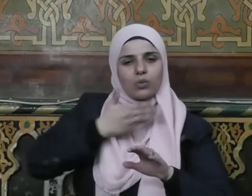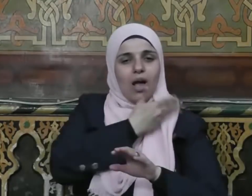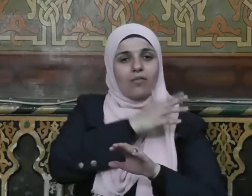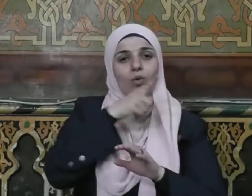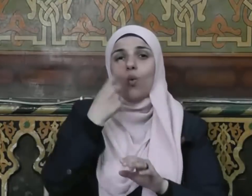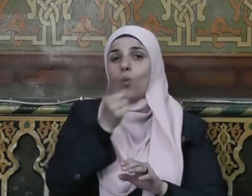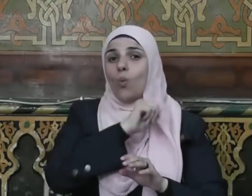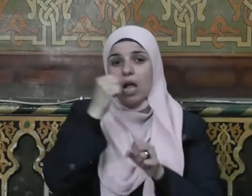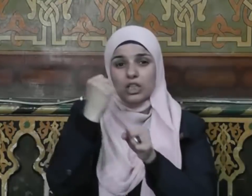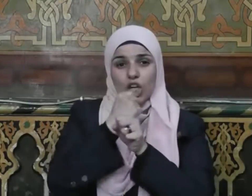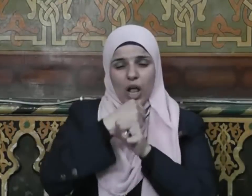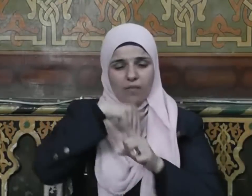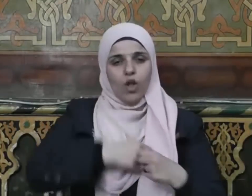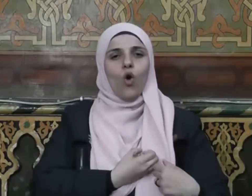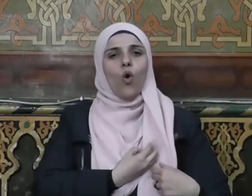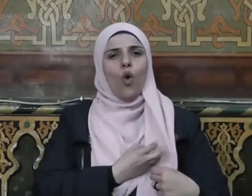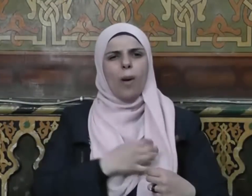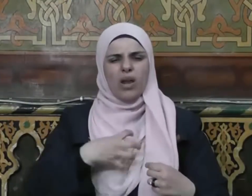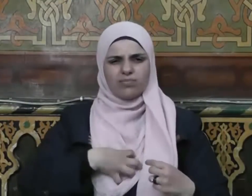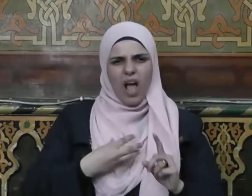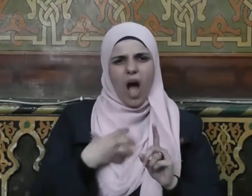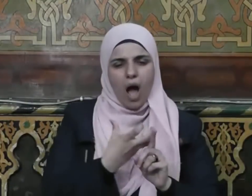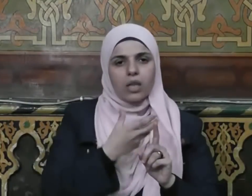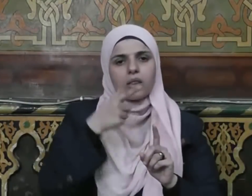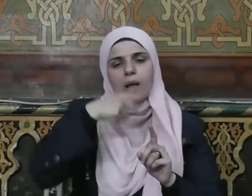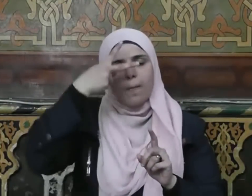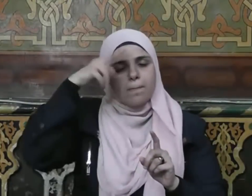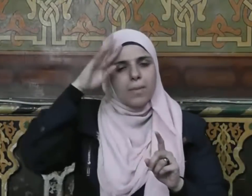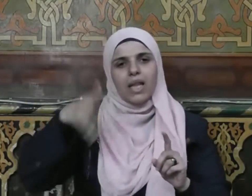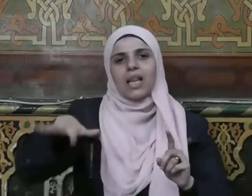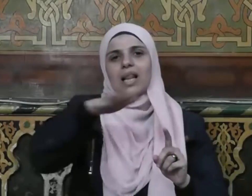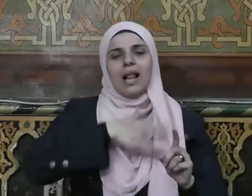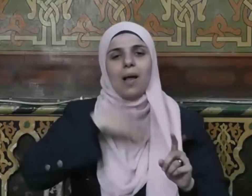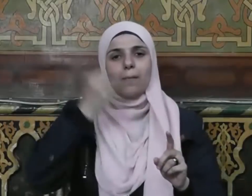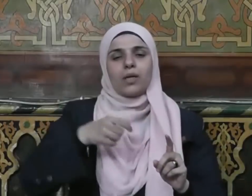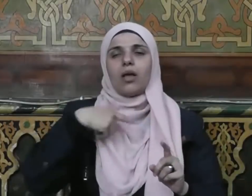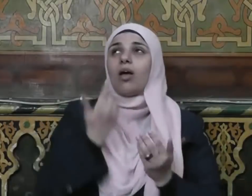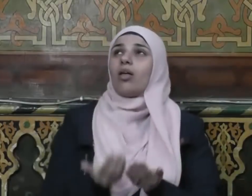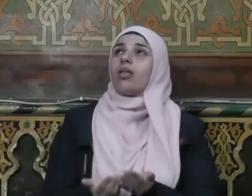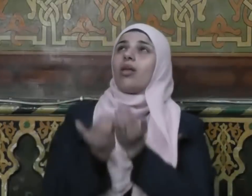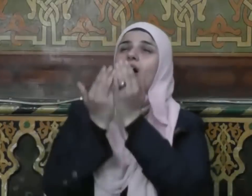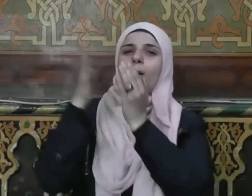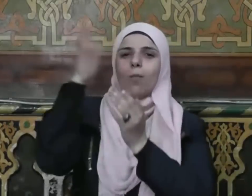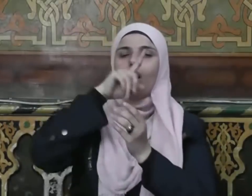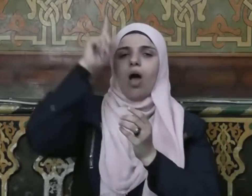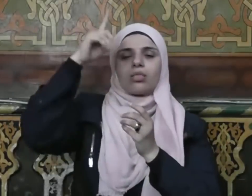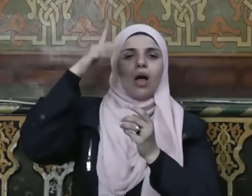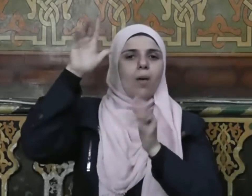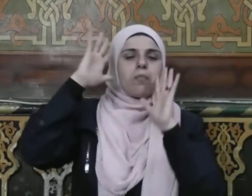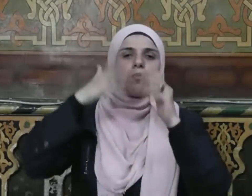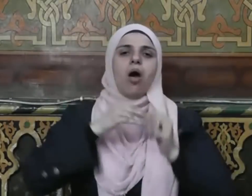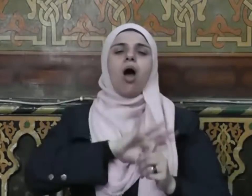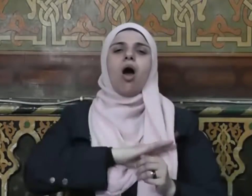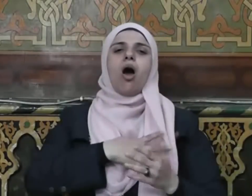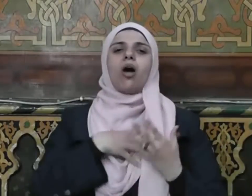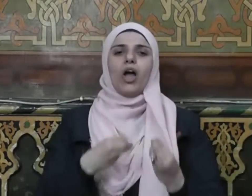ولا تجعل في قلوبنا غلا للذين آمنوا ربنا إنك رؤوف الرحيم